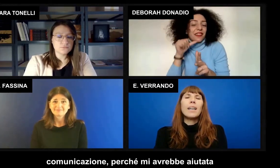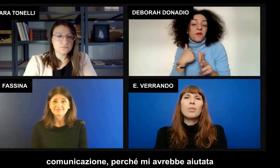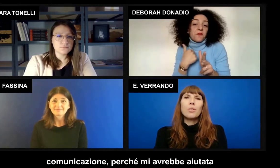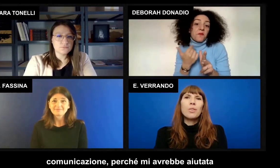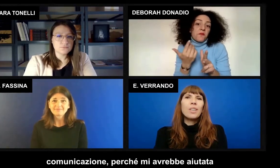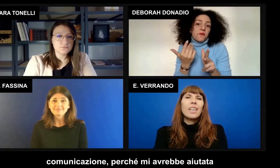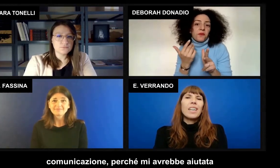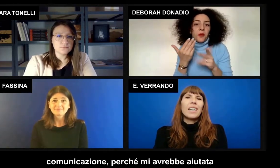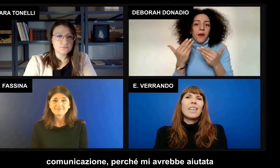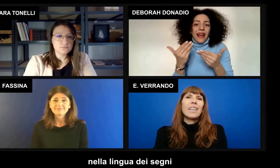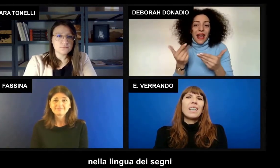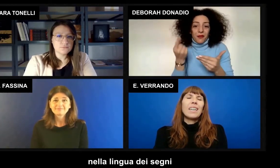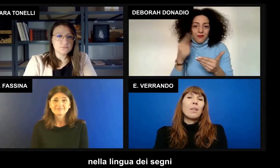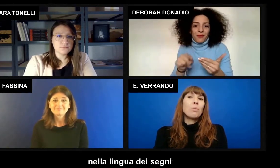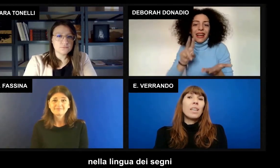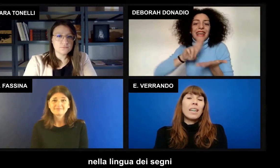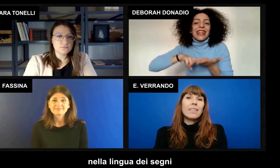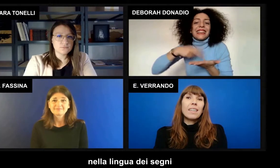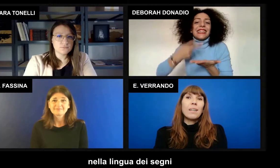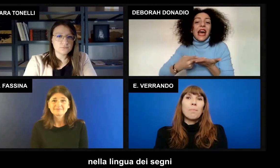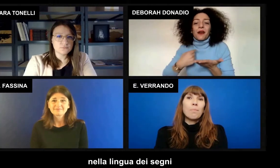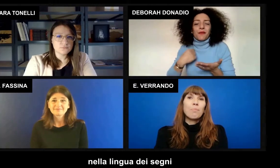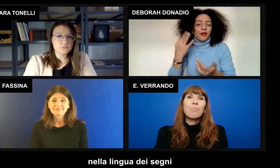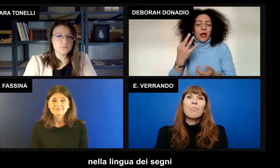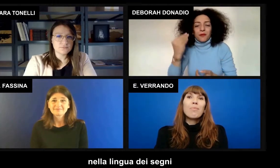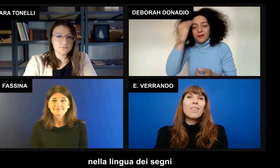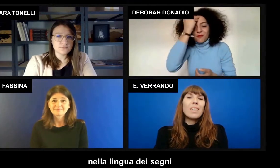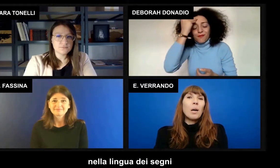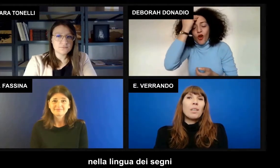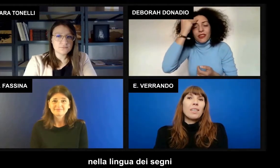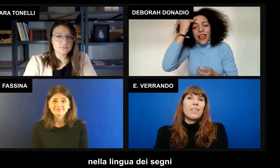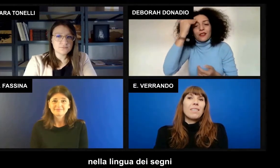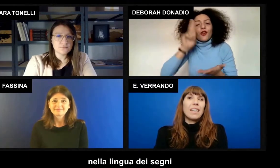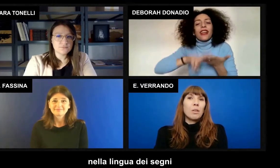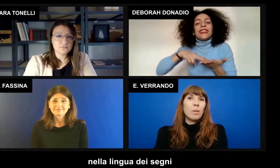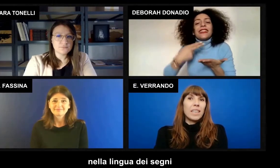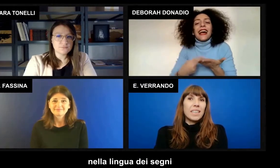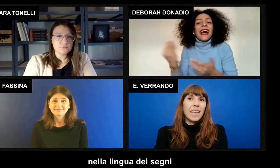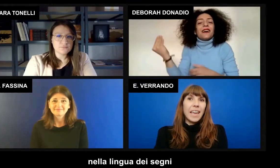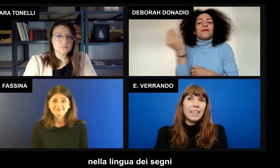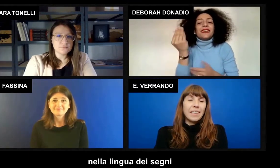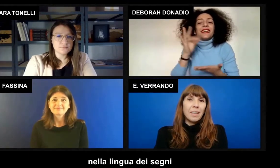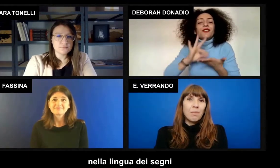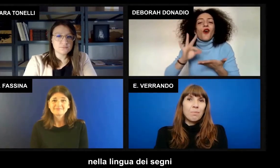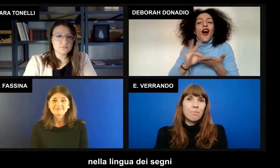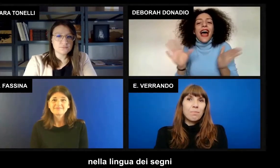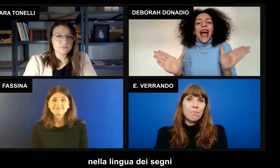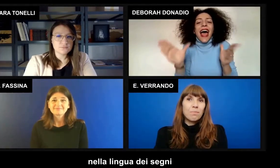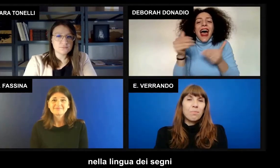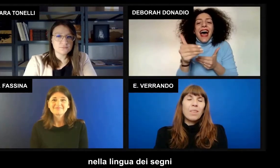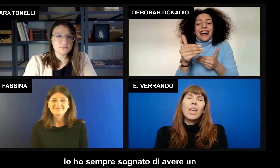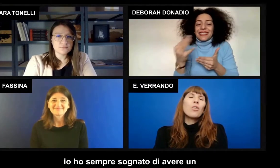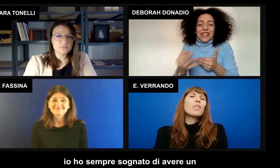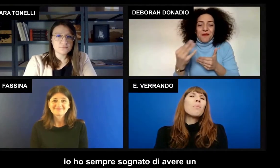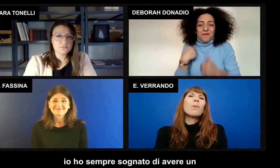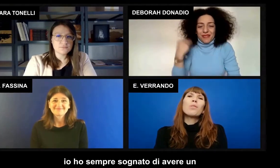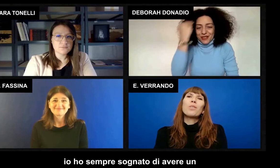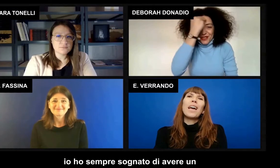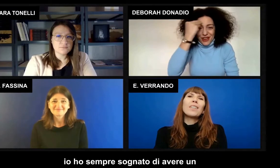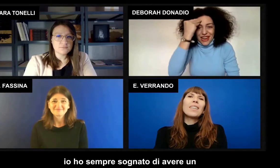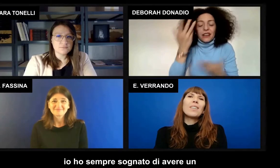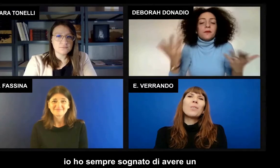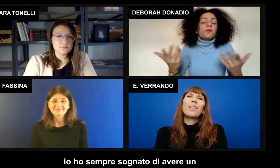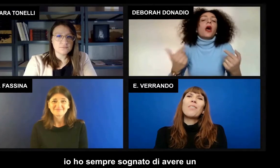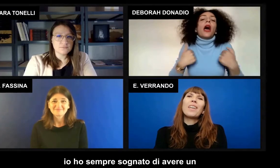aiutato, aiutata in lingua dei segni. Io ho sempre